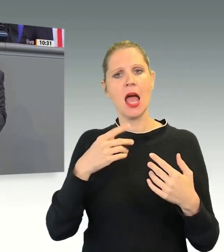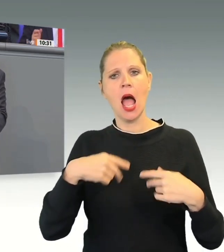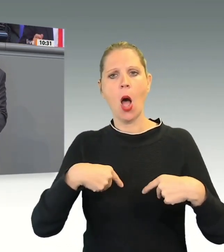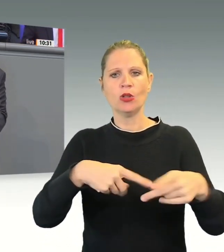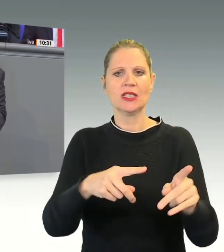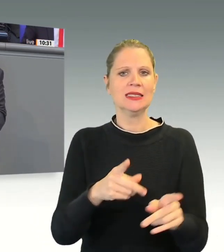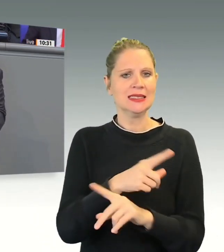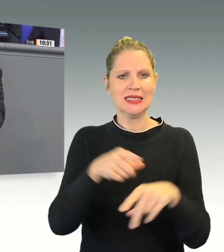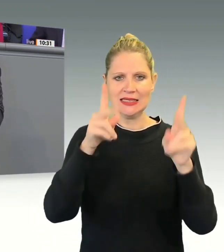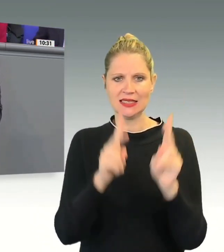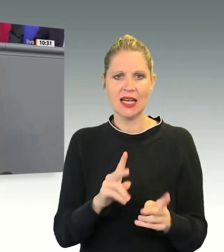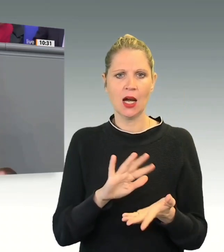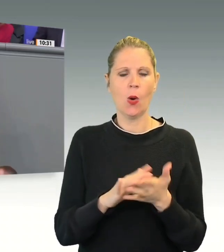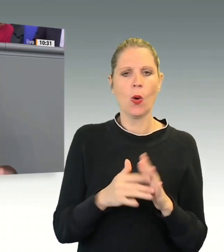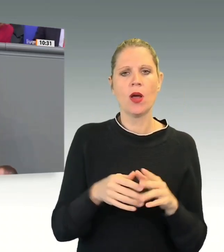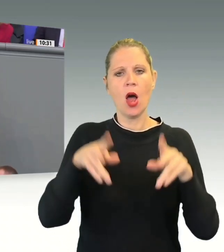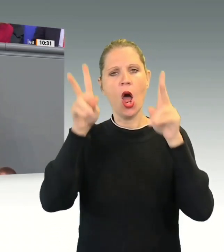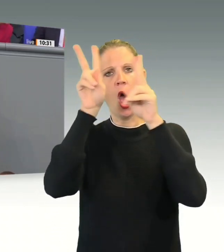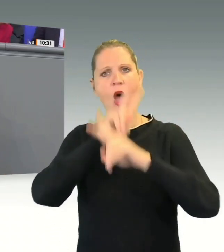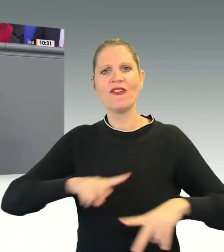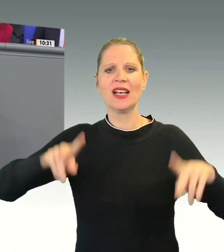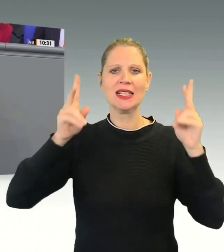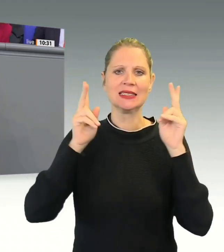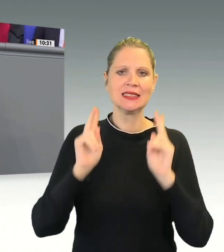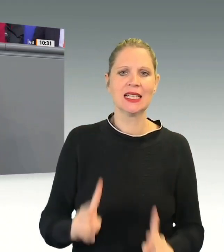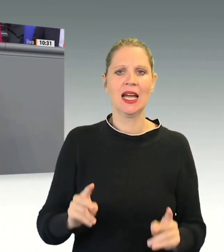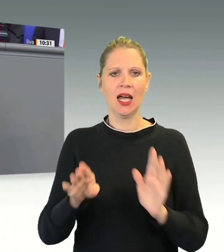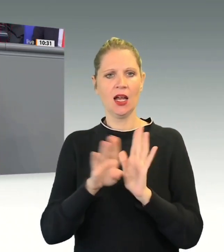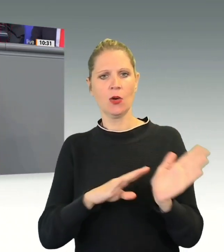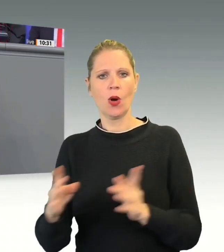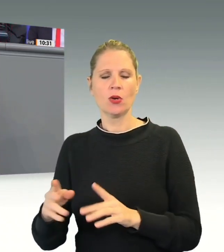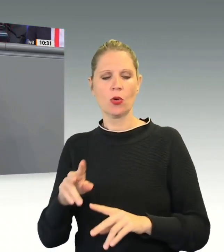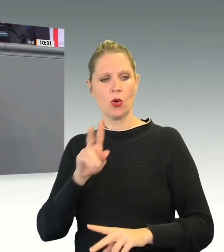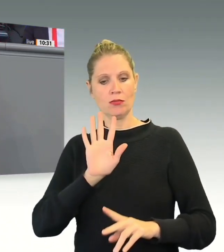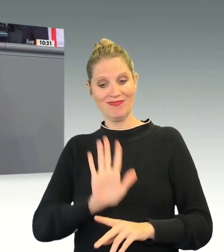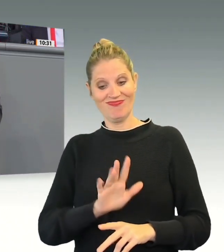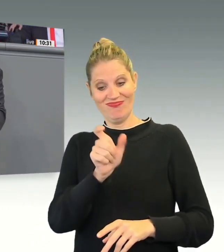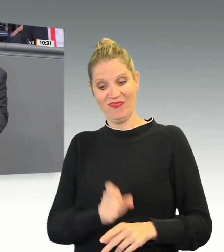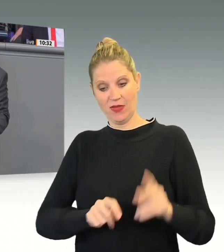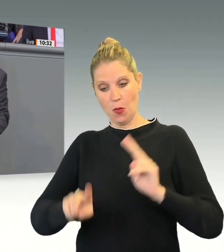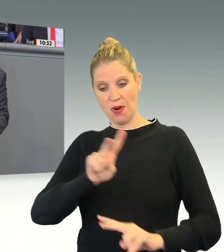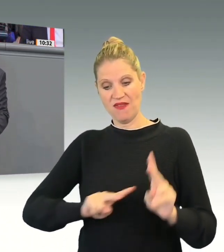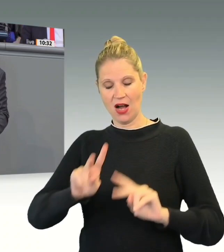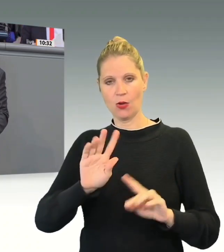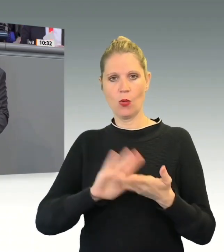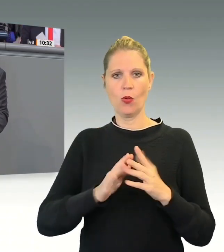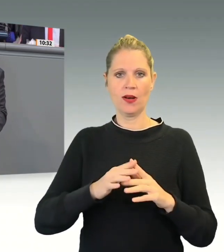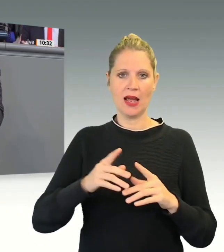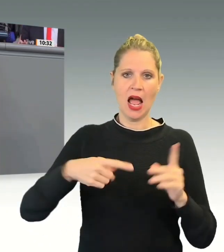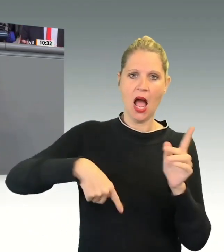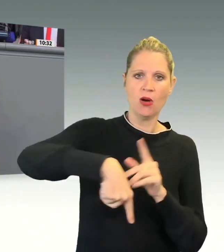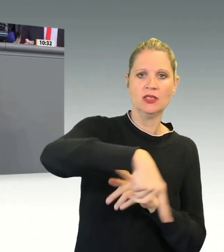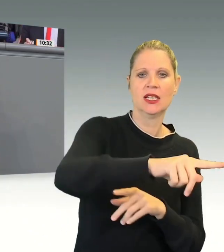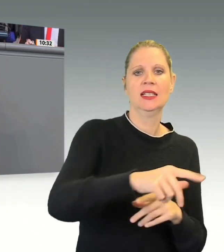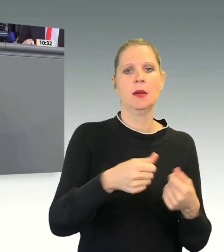und Ordnung eine Überwachung der Ausreise erforderlich erscheint. Und das, meine Damen und Herren, sehen wir genauso.